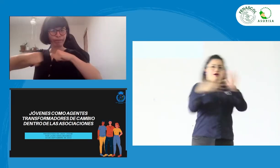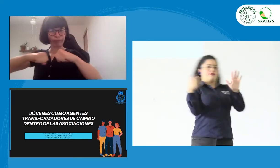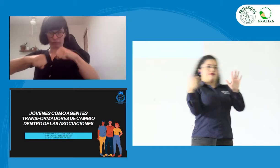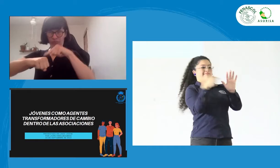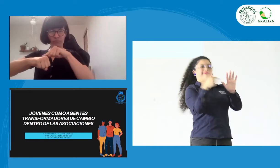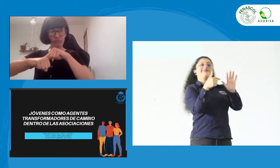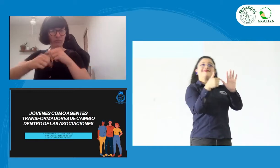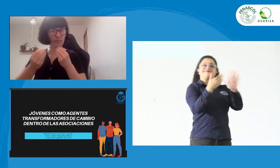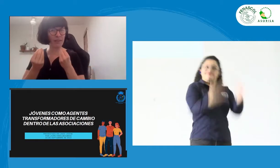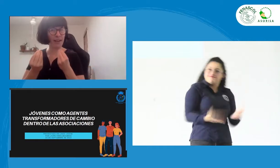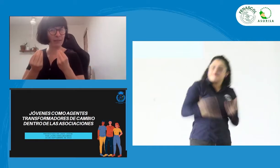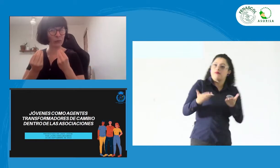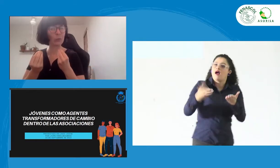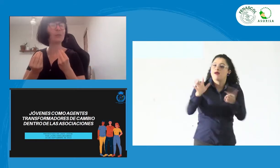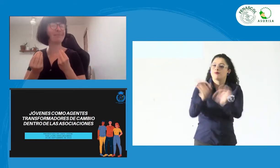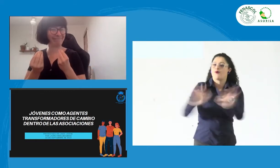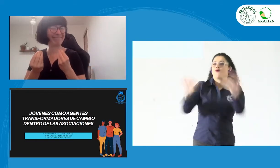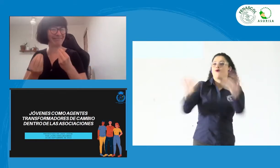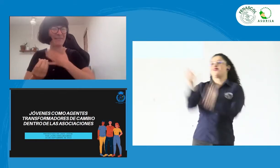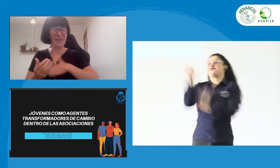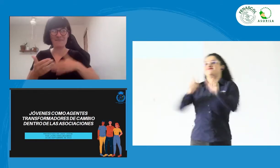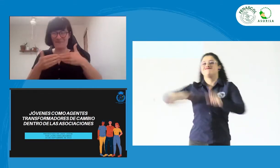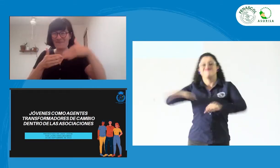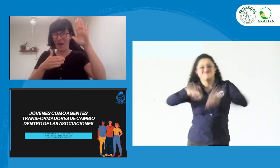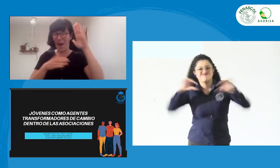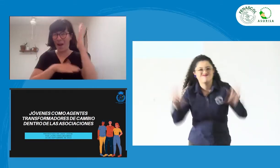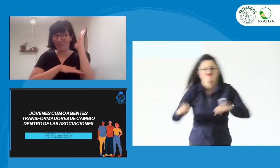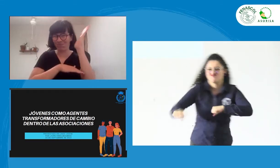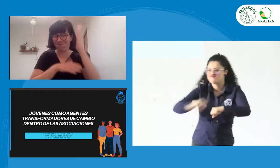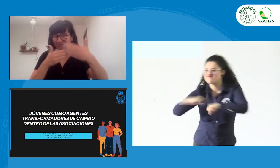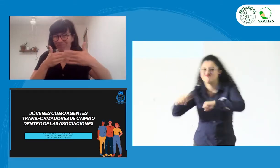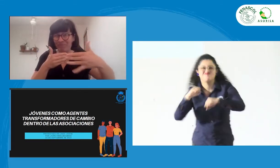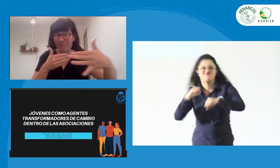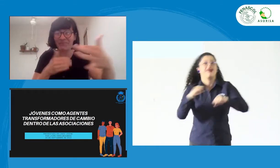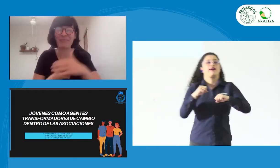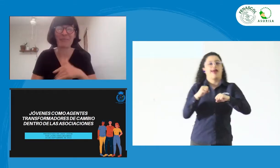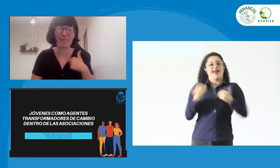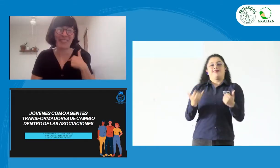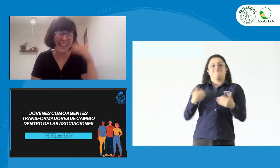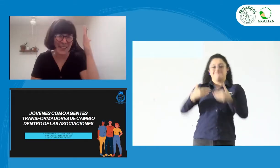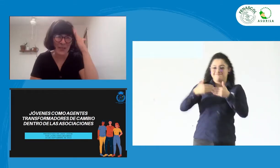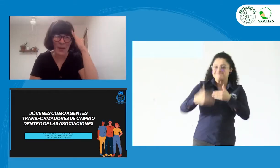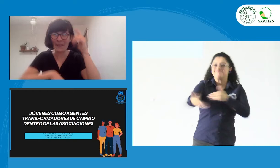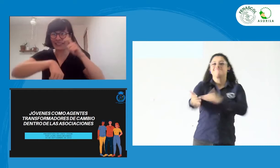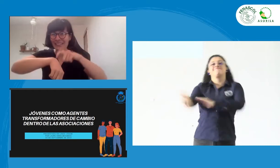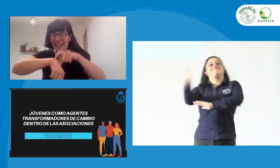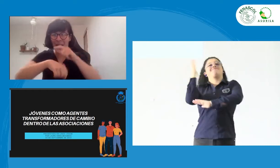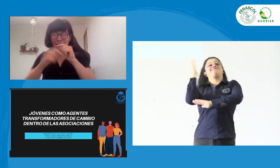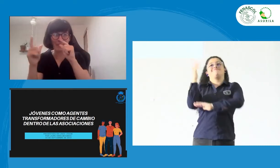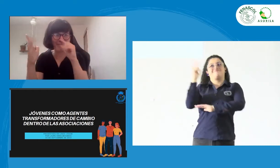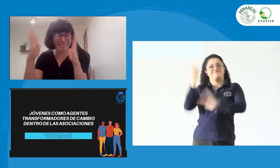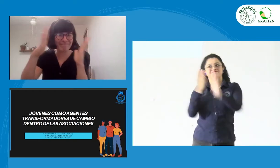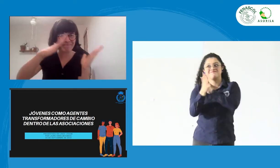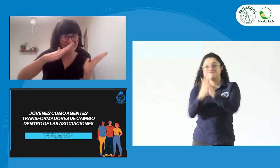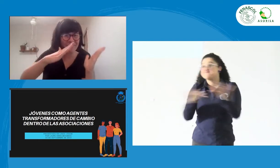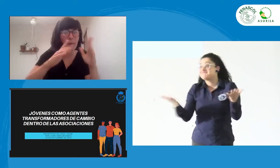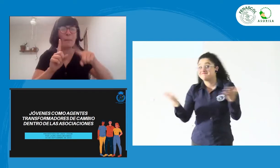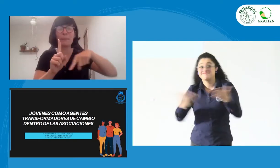sí, el tema de la lengua. Es importantísimo, pero no podemos dejar de lado el tema del trabajo, de la incidencia de nosotros